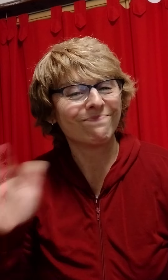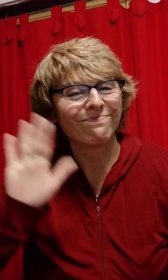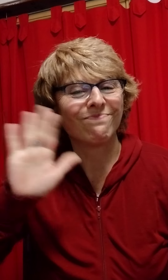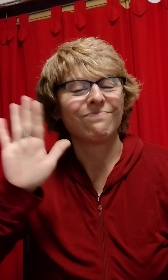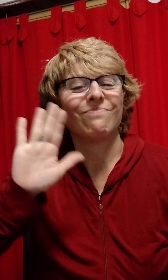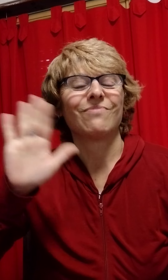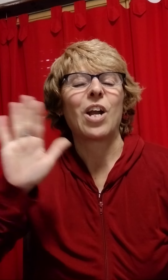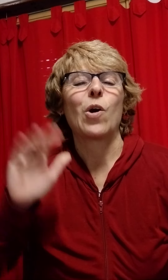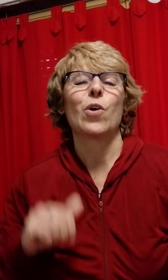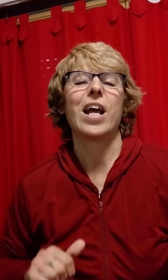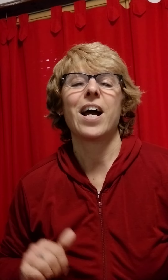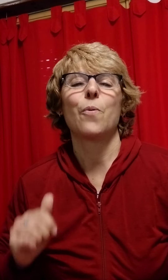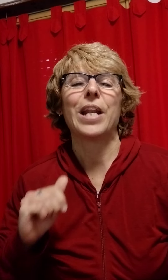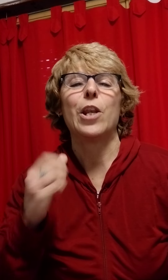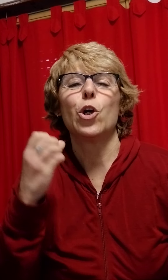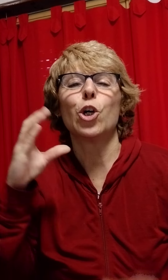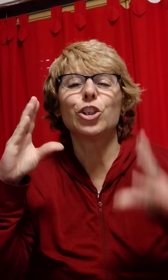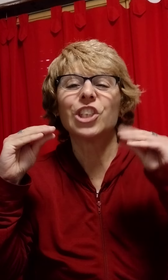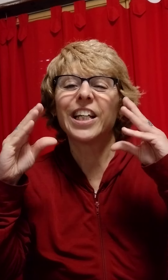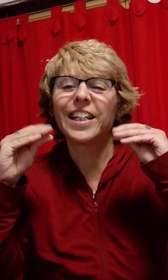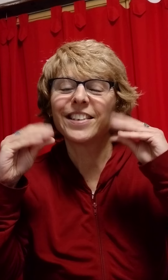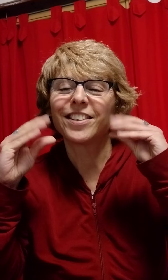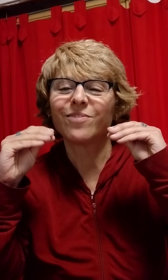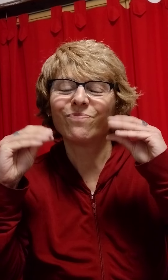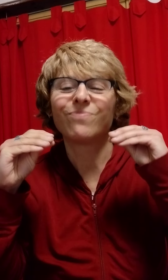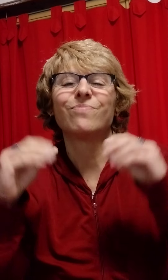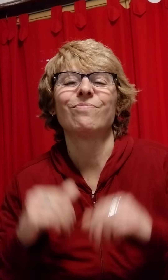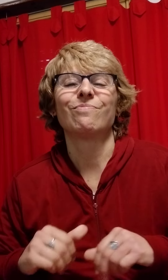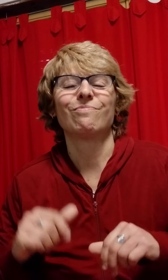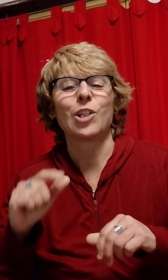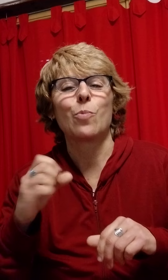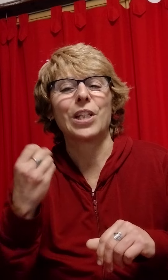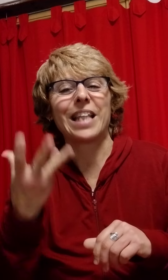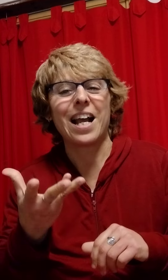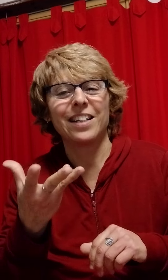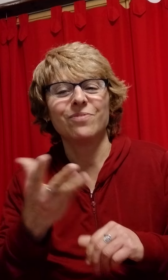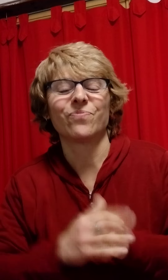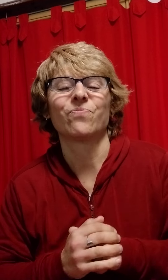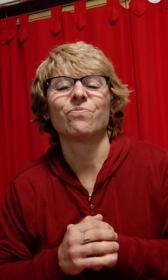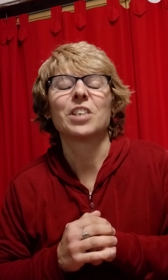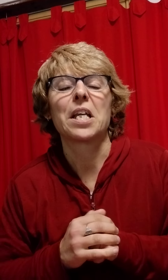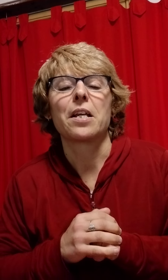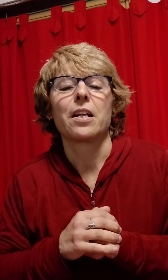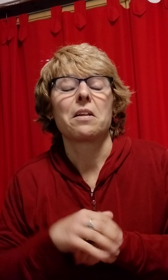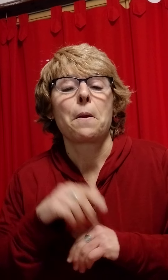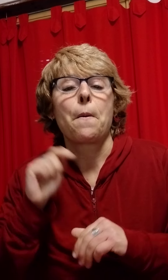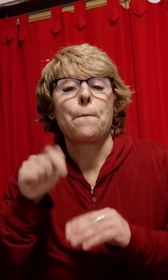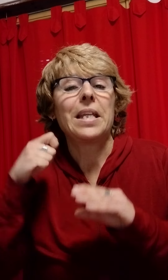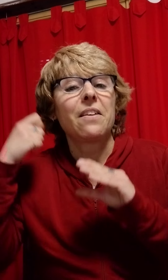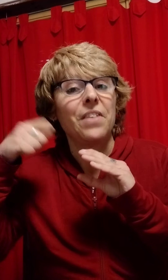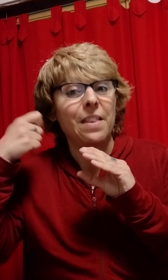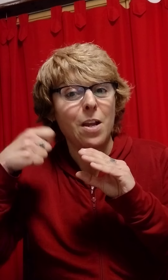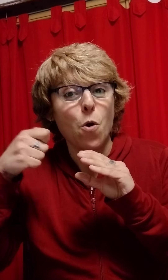Hola, buenas noches. ¿Cómo están? En este video